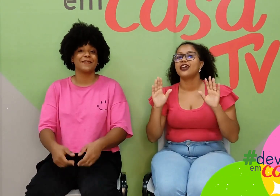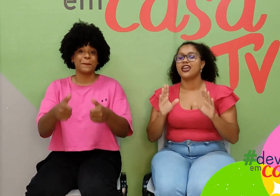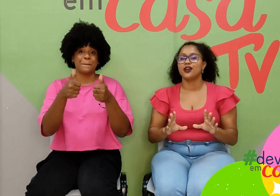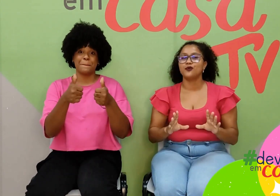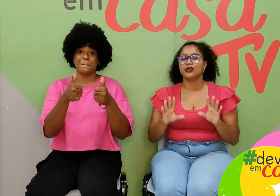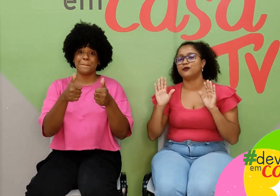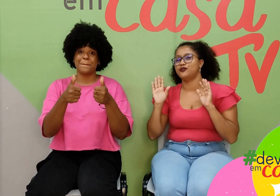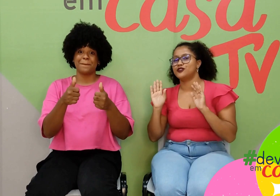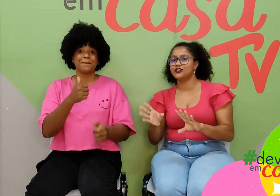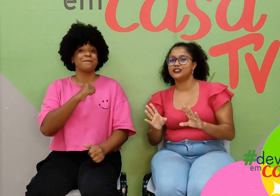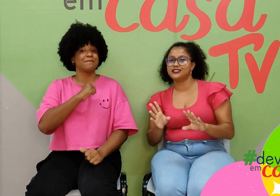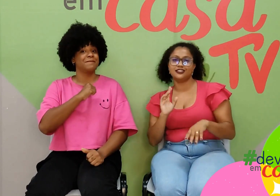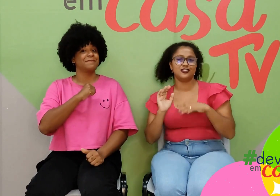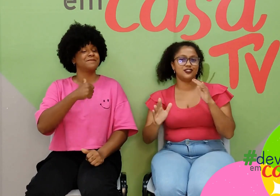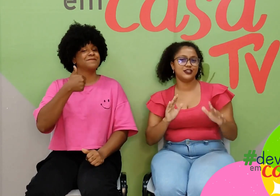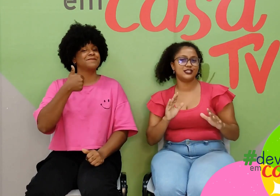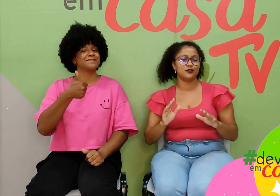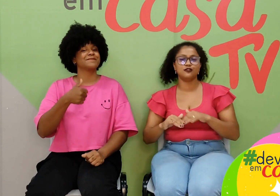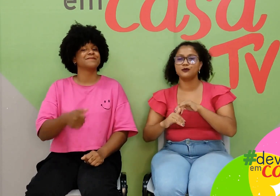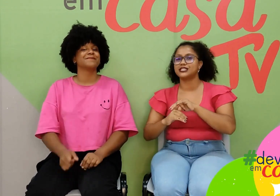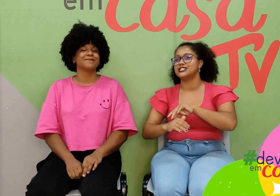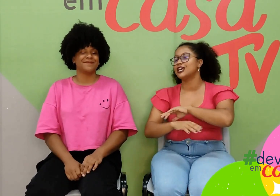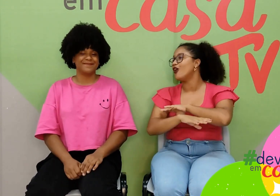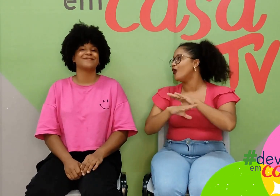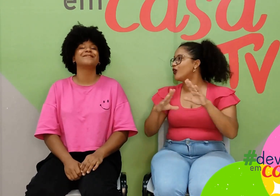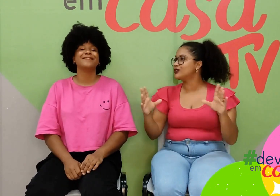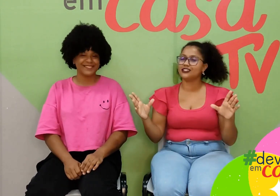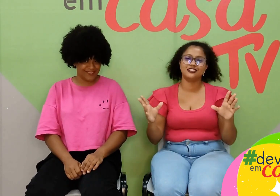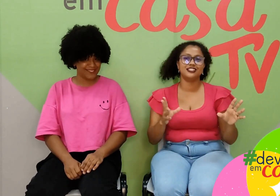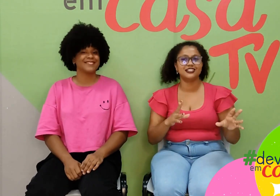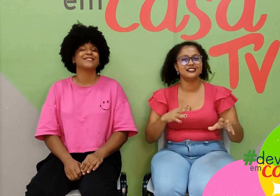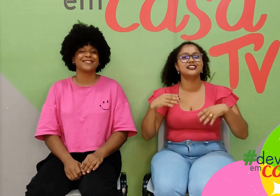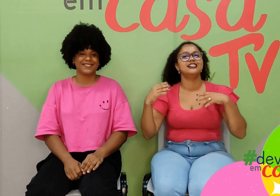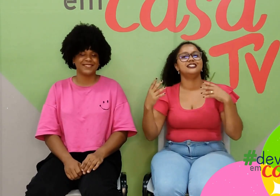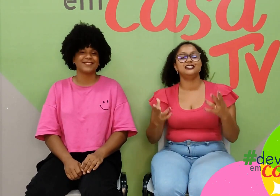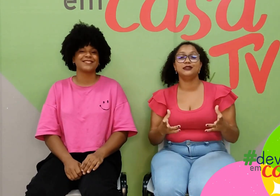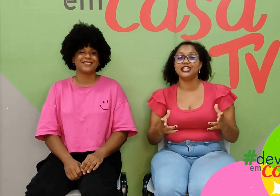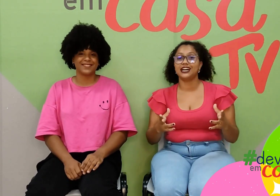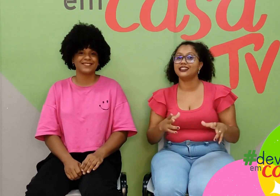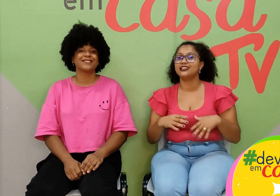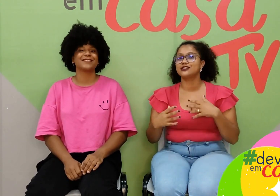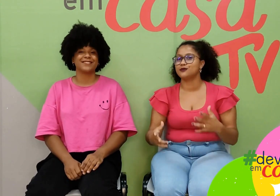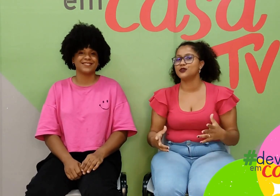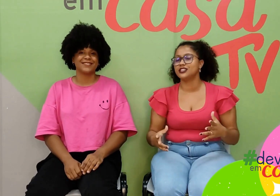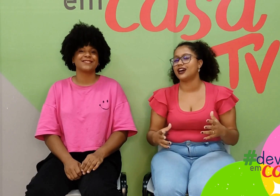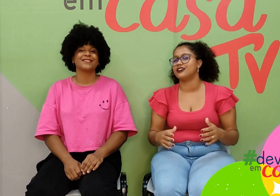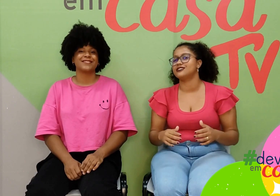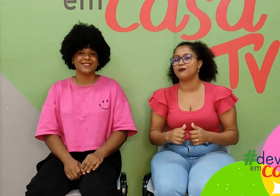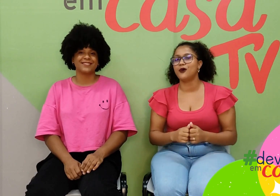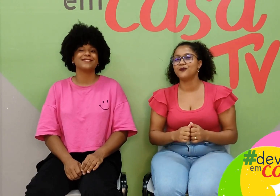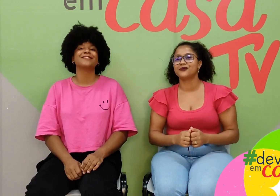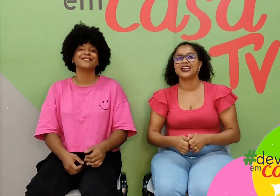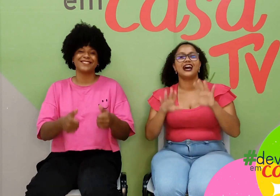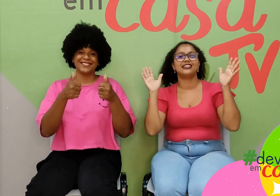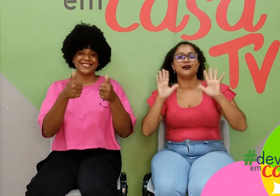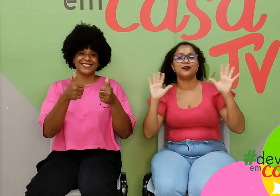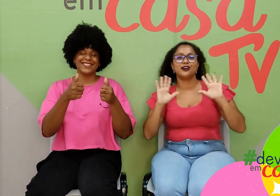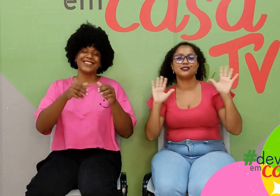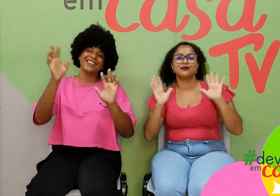Eu e a professora, sim, e de vez em quando vamos trazer outras dicas de brincadeiras musicais, tá bom? Até a próxima!